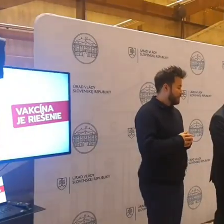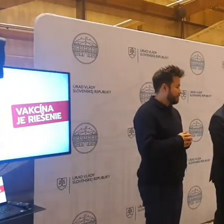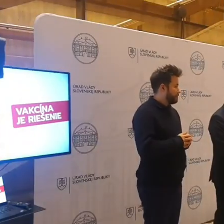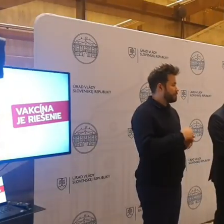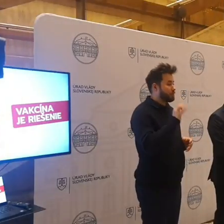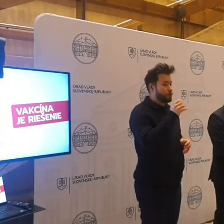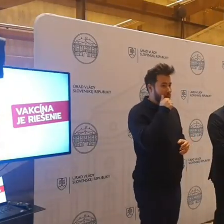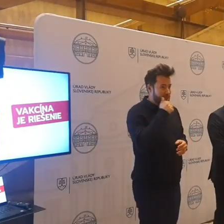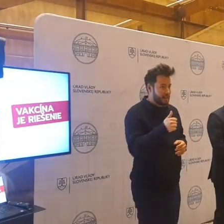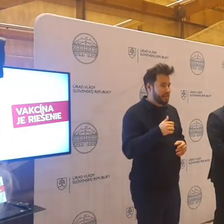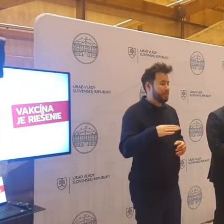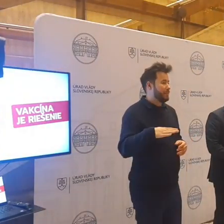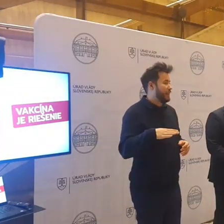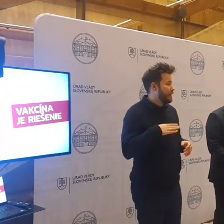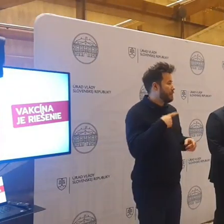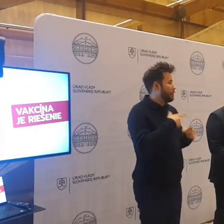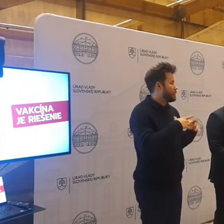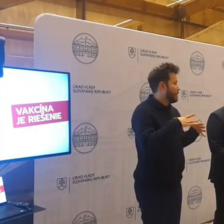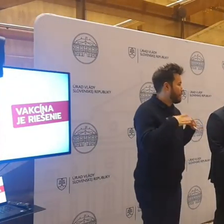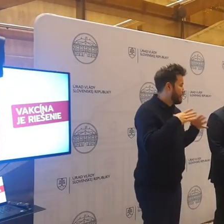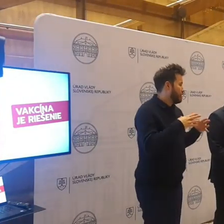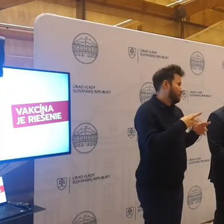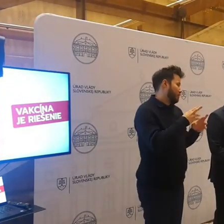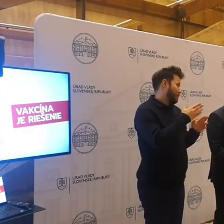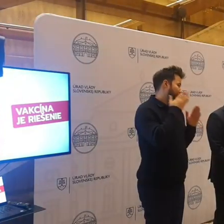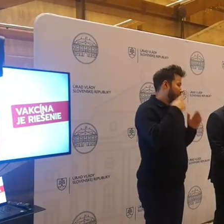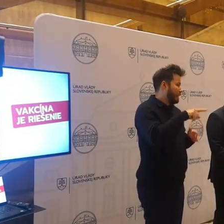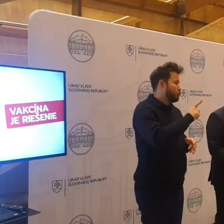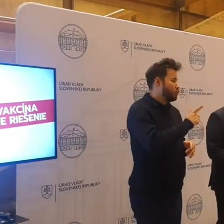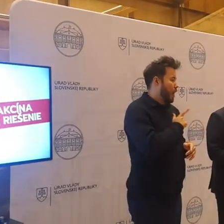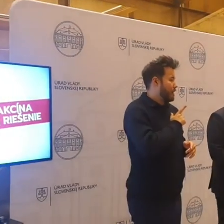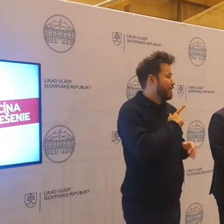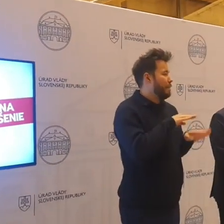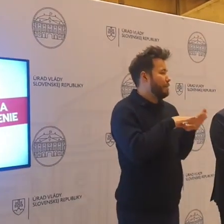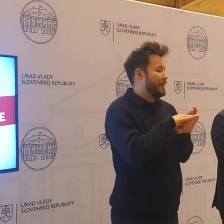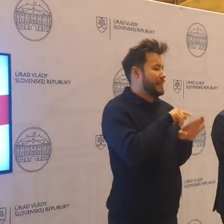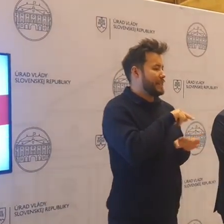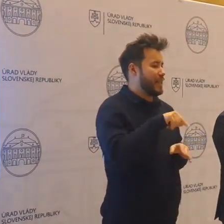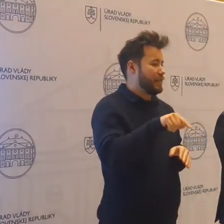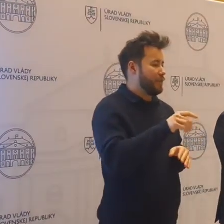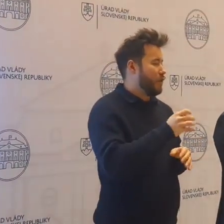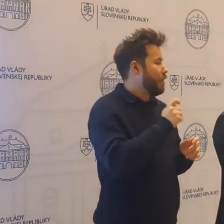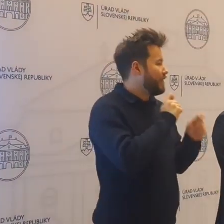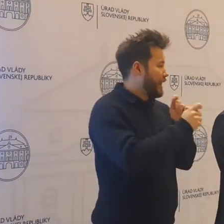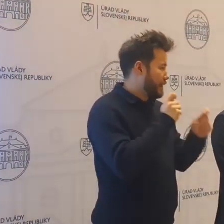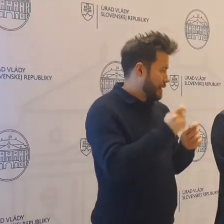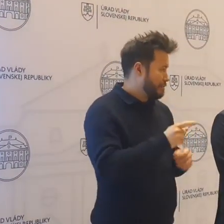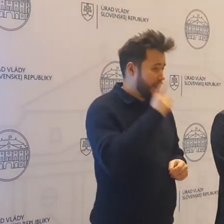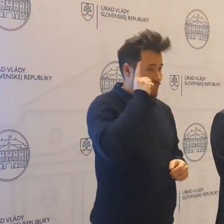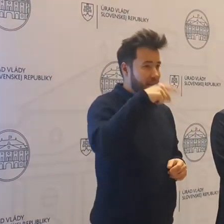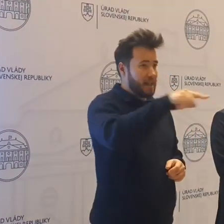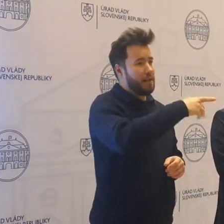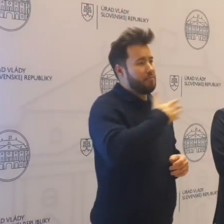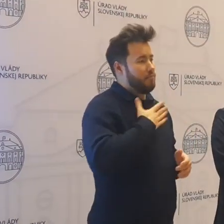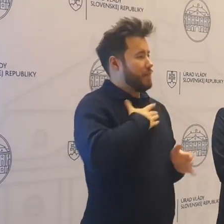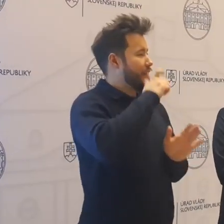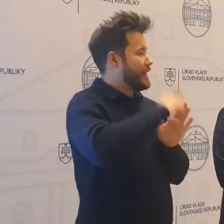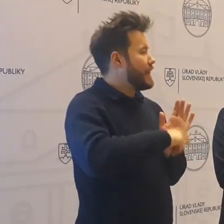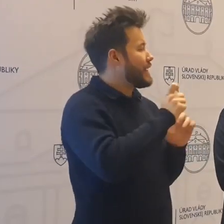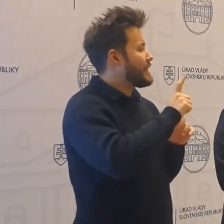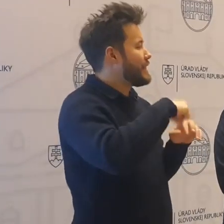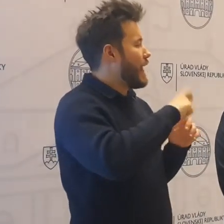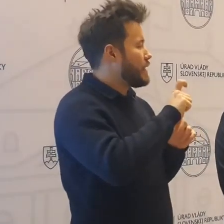...na vyjadrenia za jednotlivé rezorty. Viete, že my sme ako strana SAS dlhodobo presadzovali